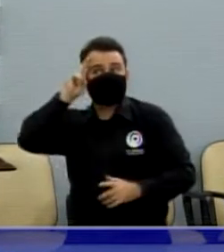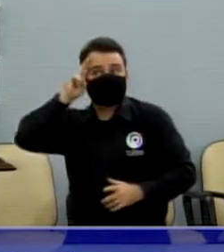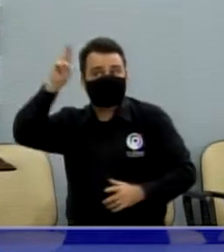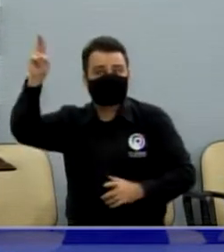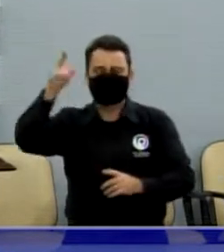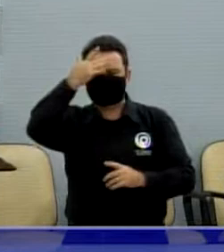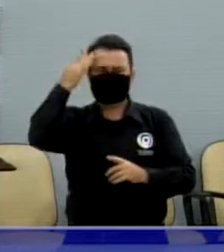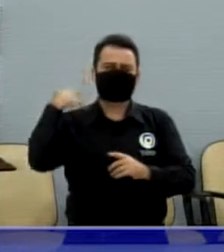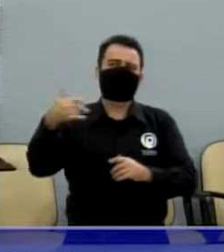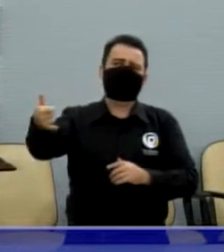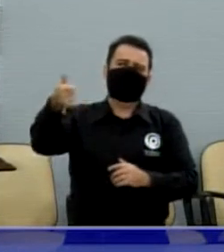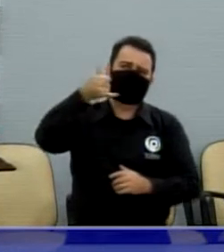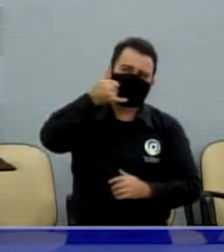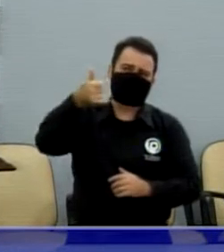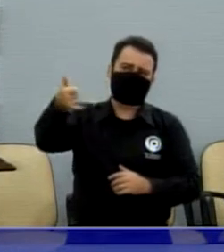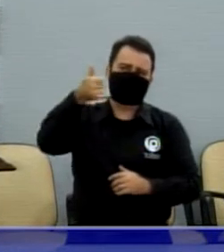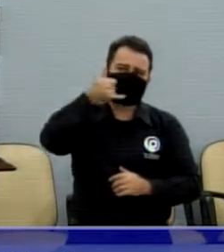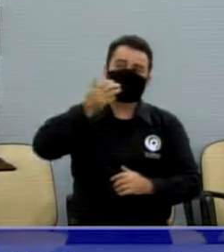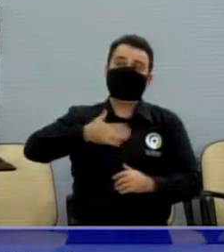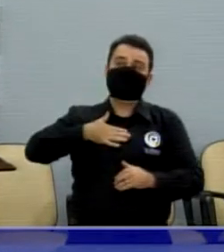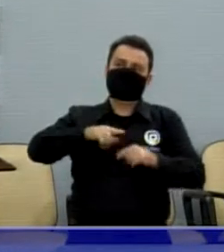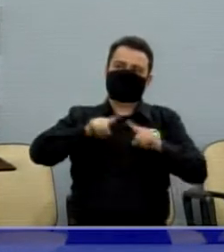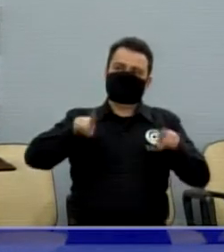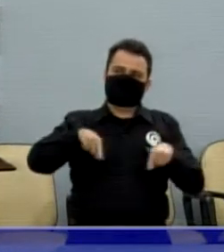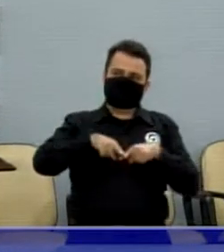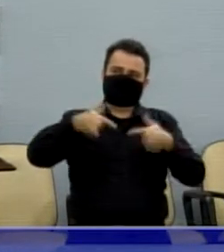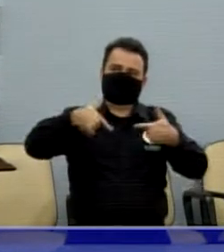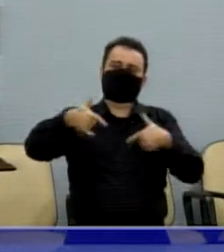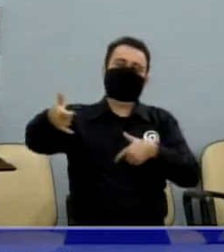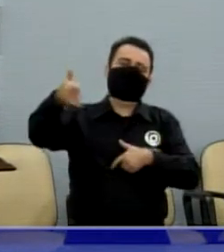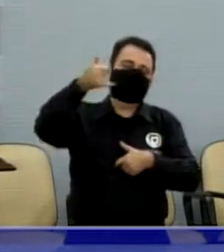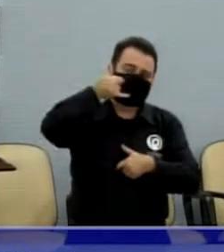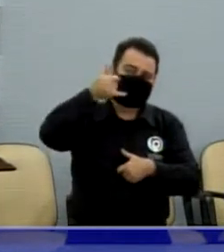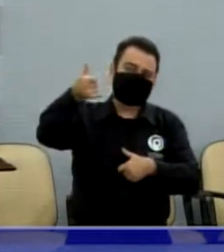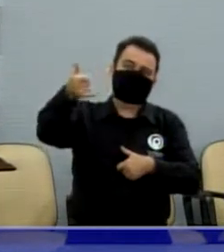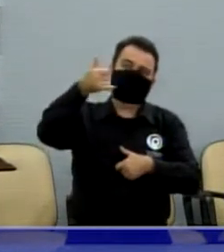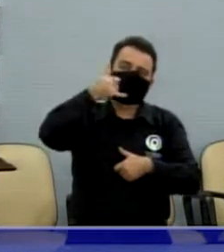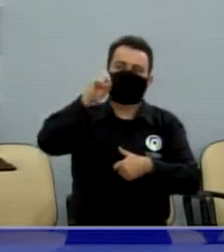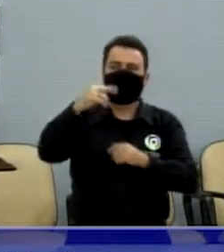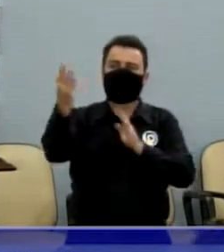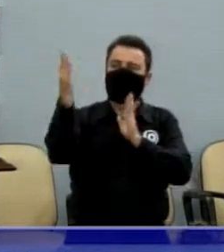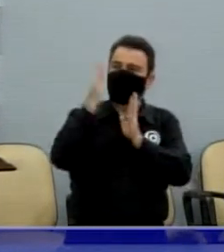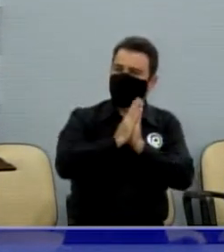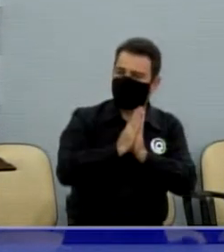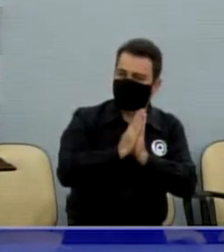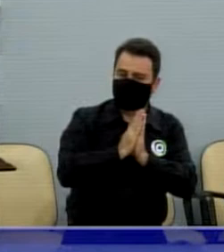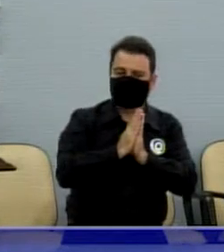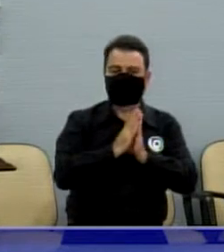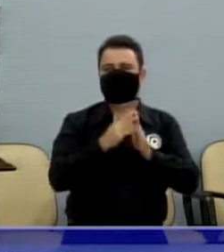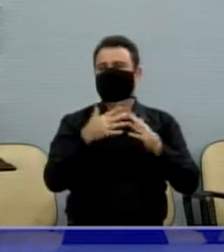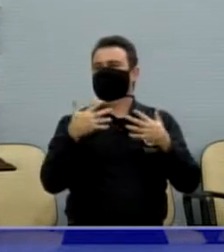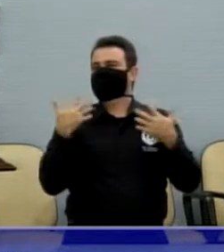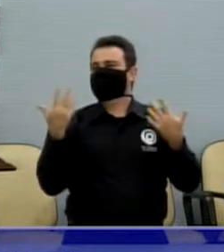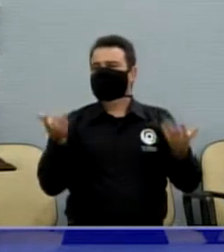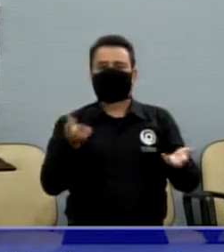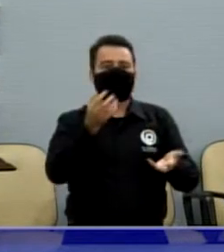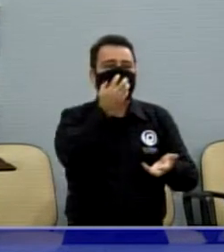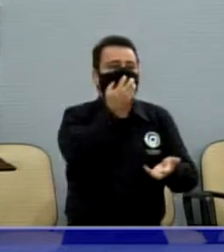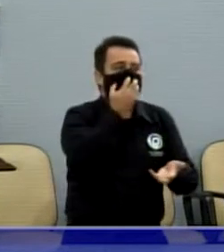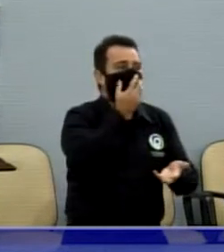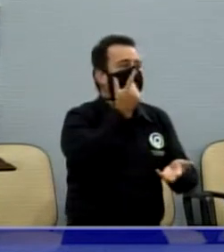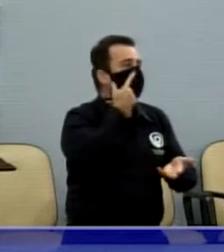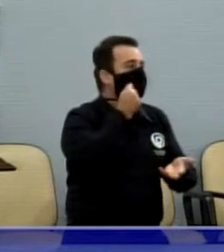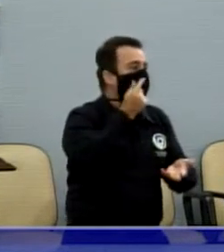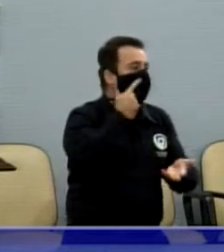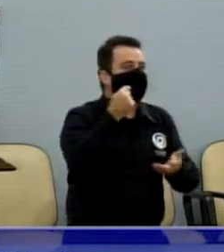no meu gabinete todo dia, por telefone, falando são animais bravios, o a gente faz com os animais